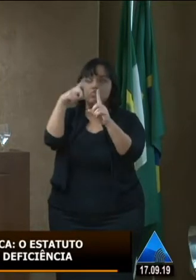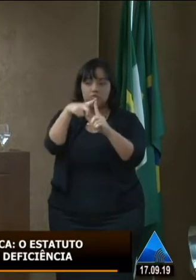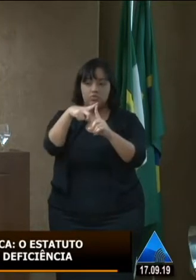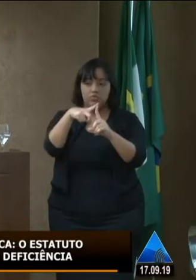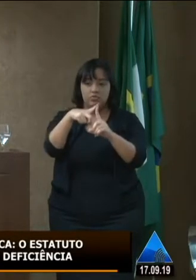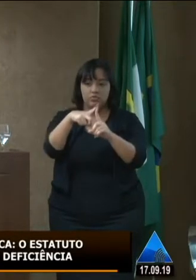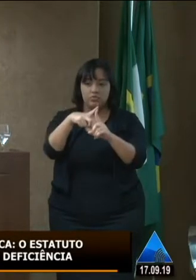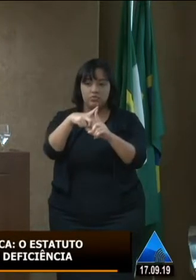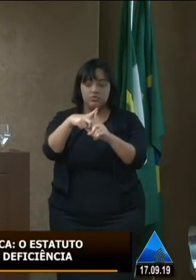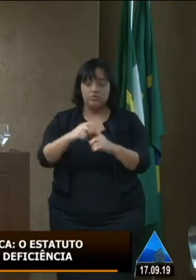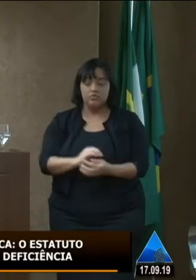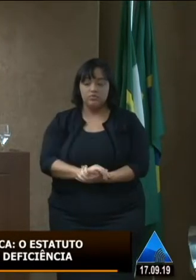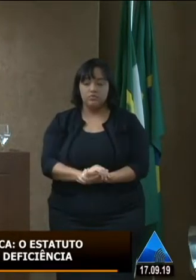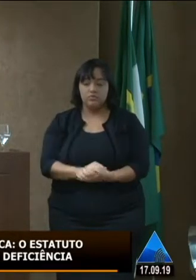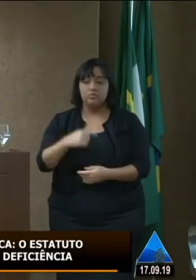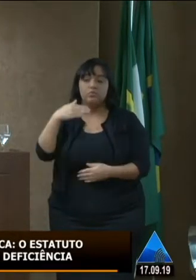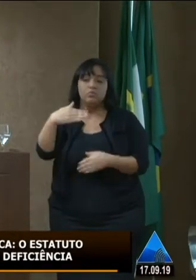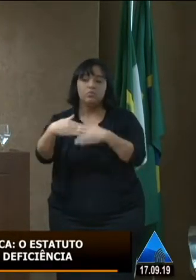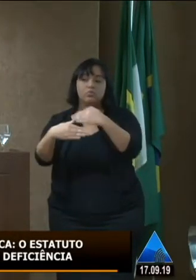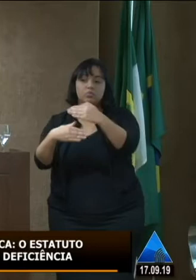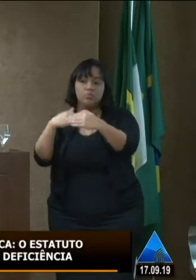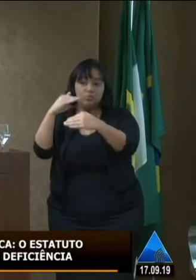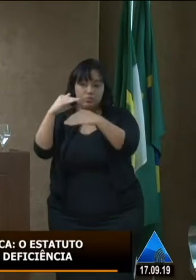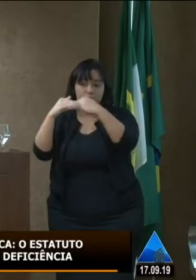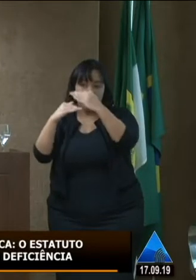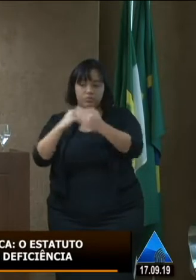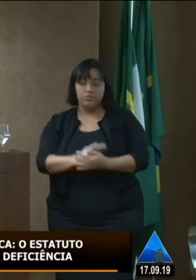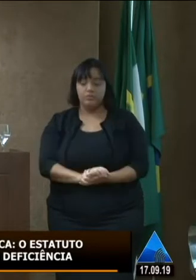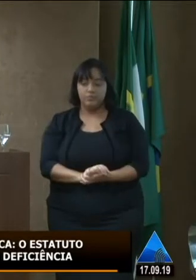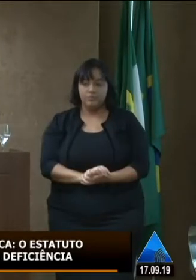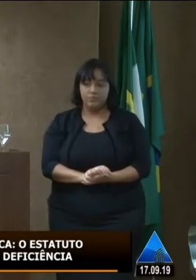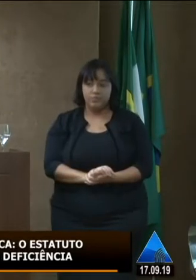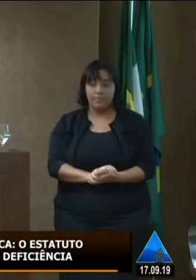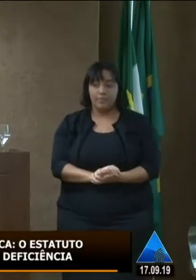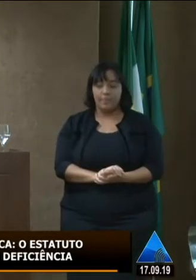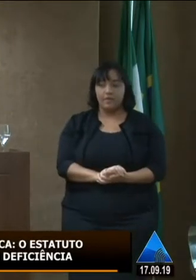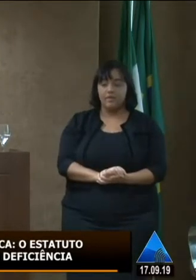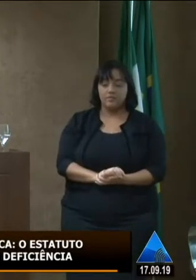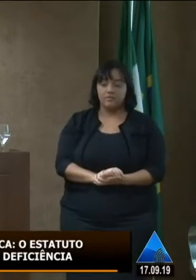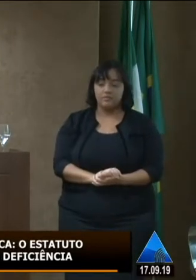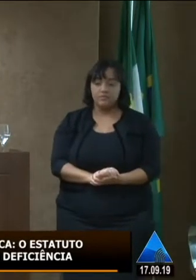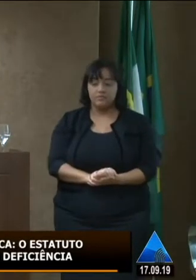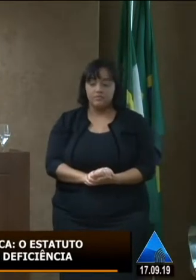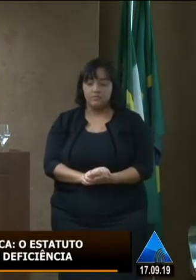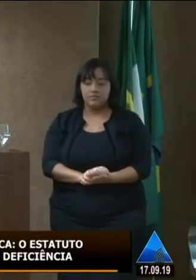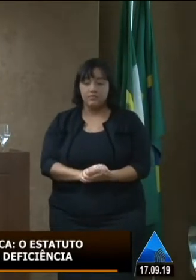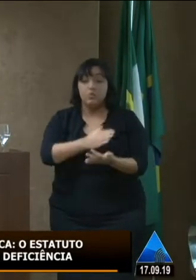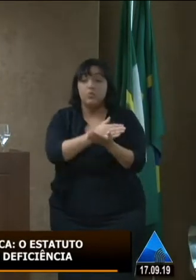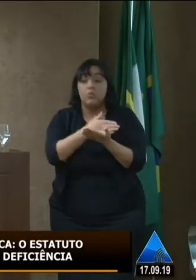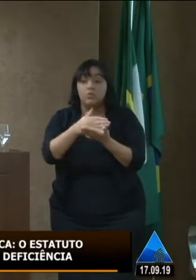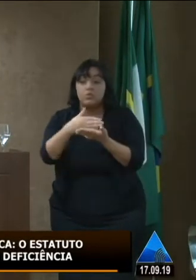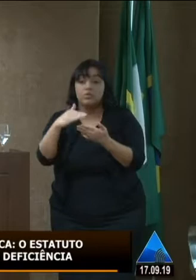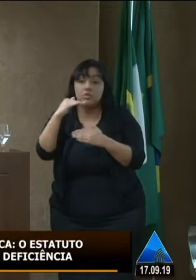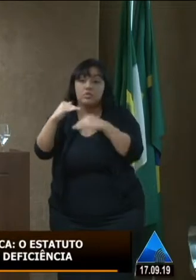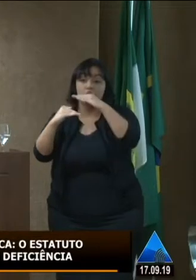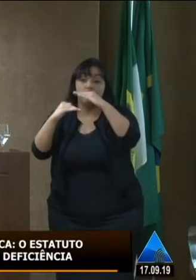longo do seu exercício e das atividades que ela tem o dever de realizar iniciar a construção de